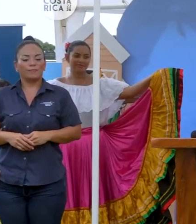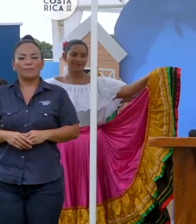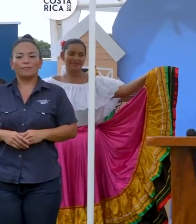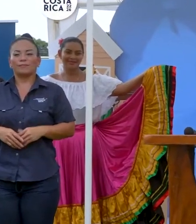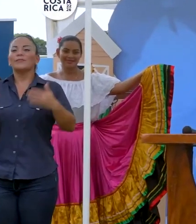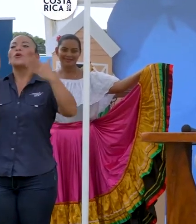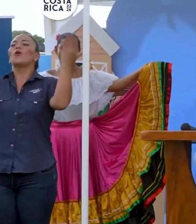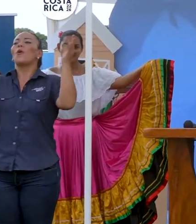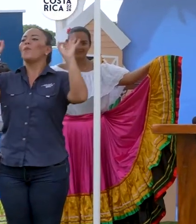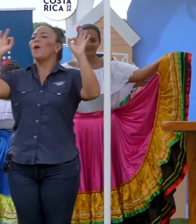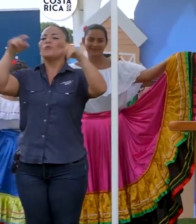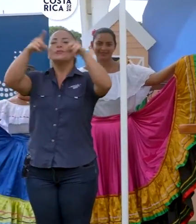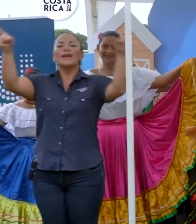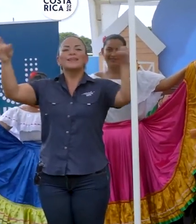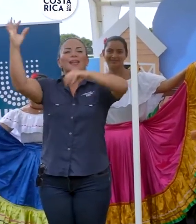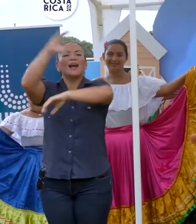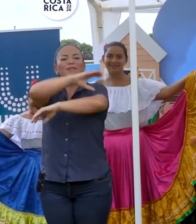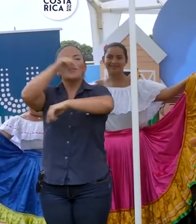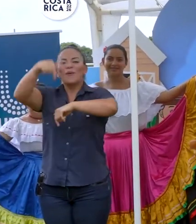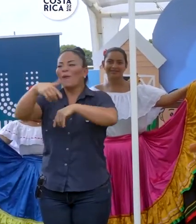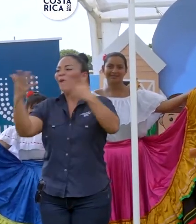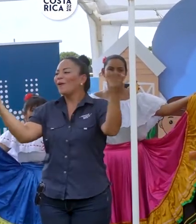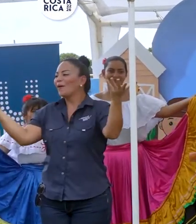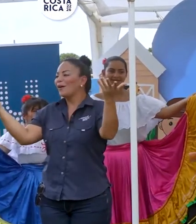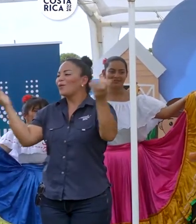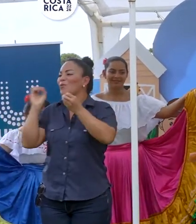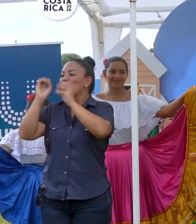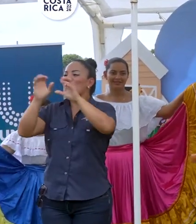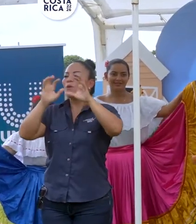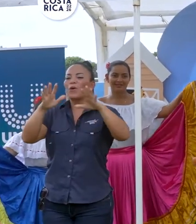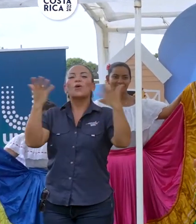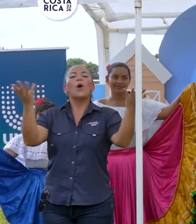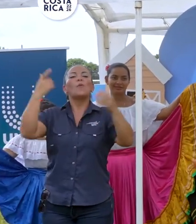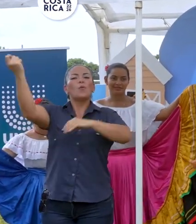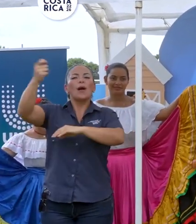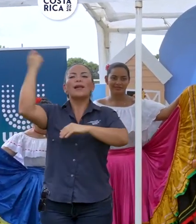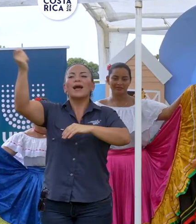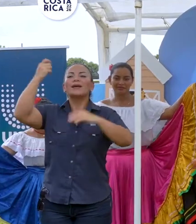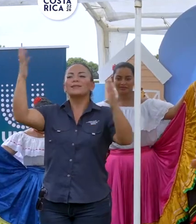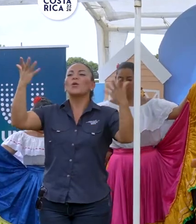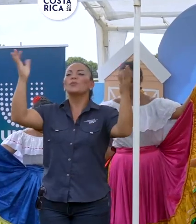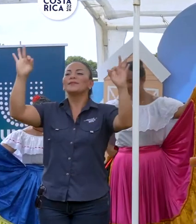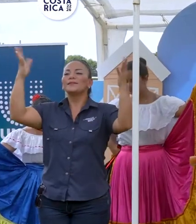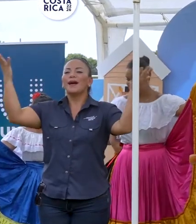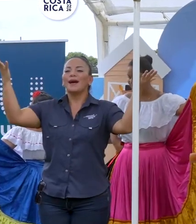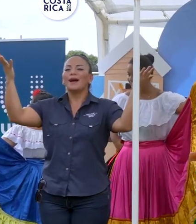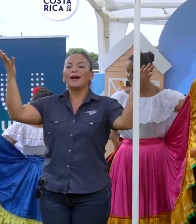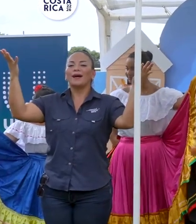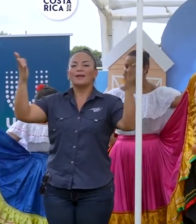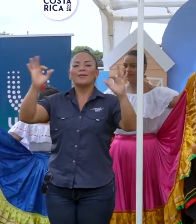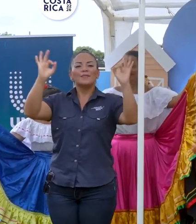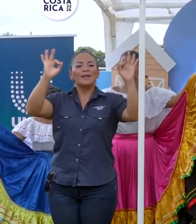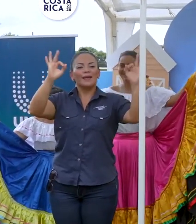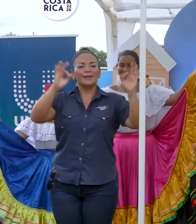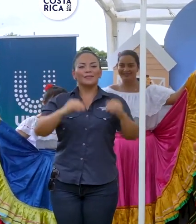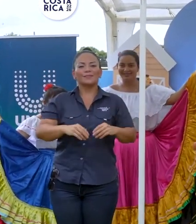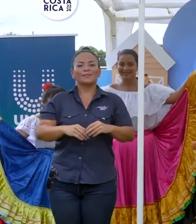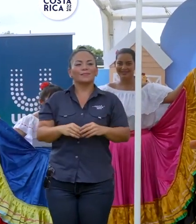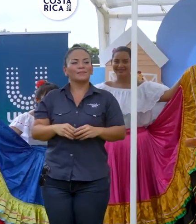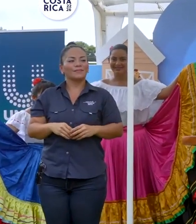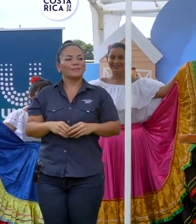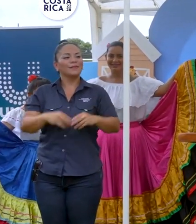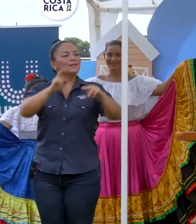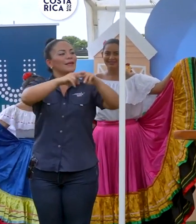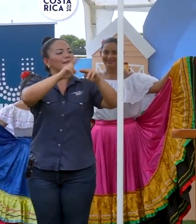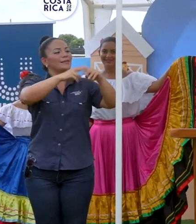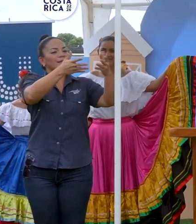¿Cómo está Camillo hoy? ¿Cómo está Juana Caste? Siéntense, siéntense